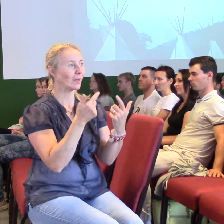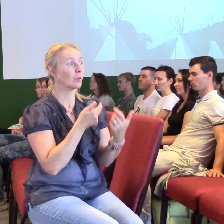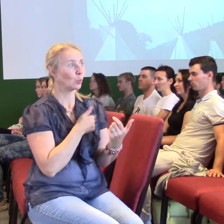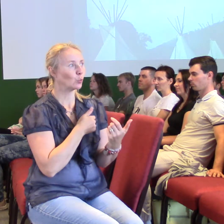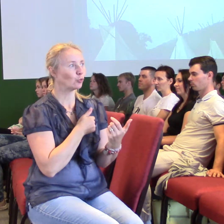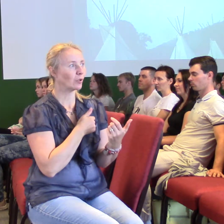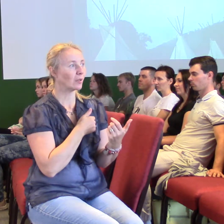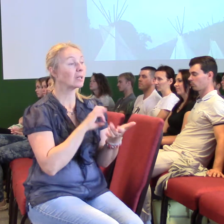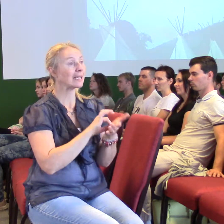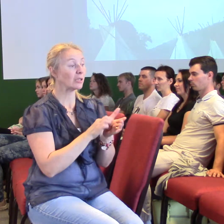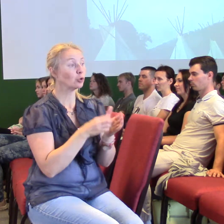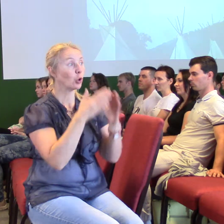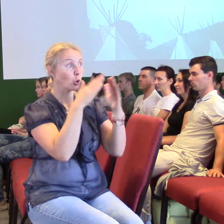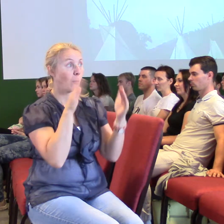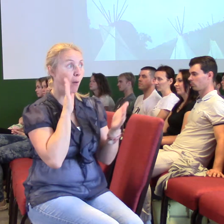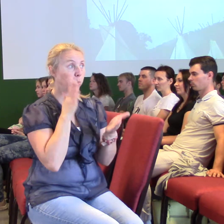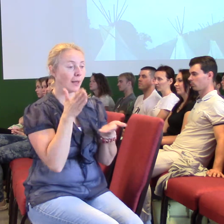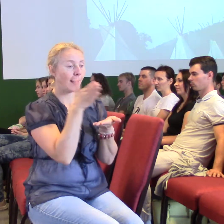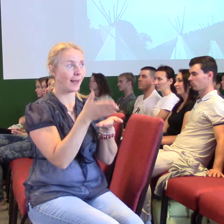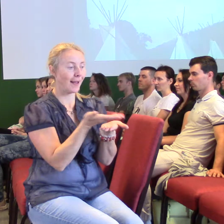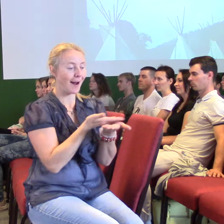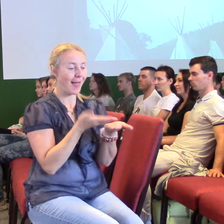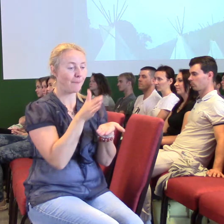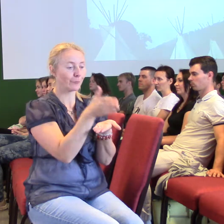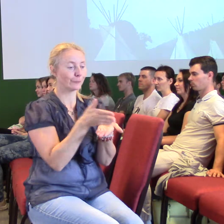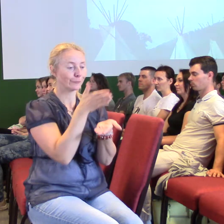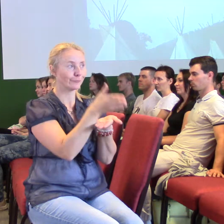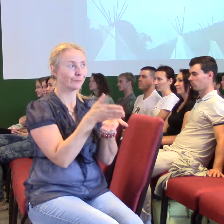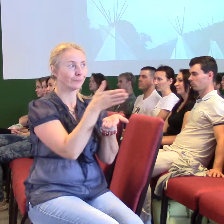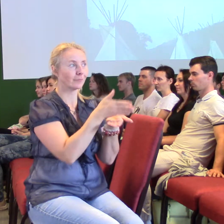si budete doma krajet chleba, tak si vzpomeňte na to, co Ježíš říkal.